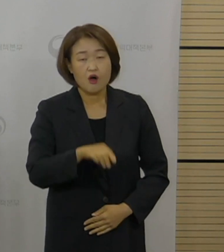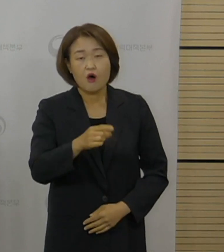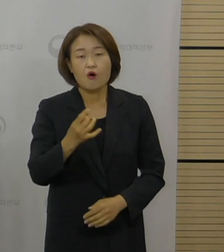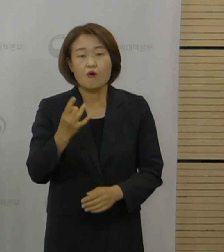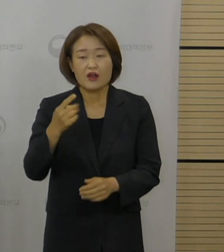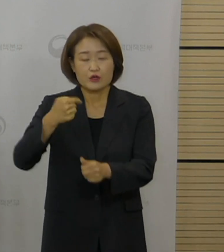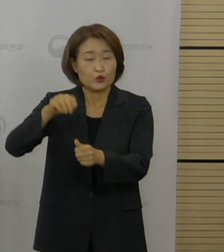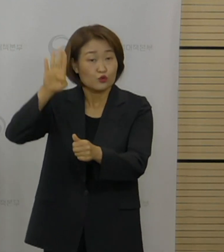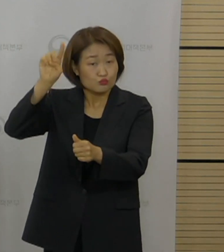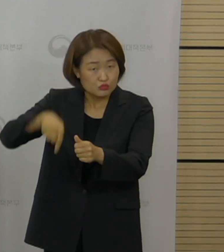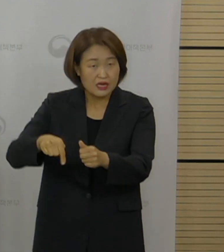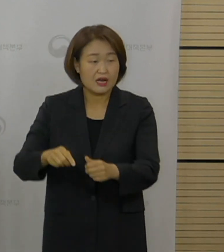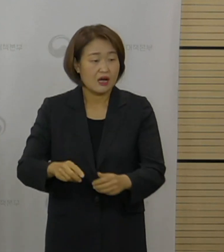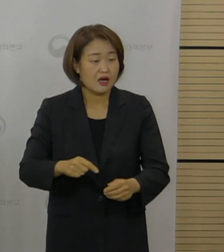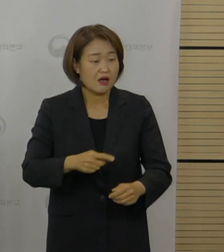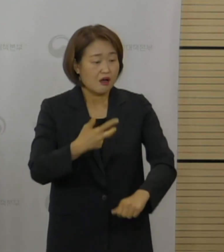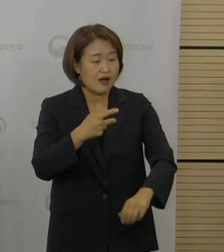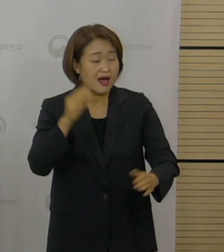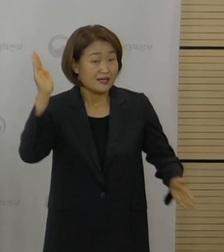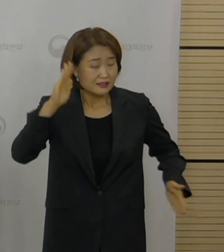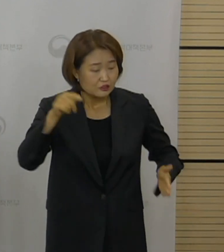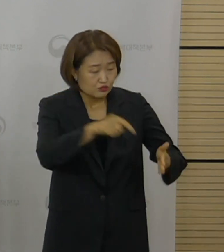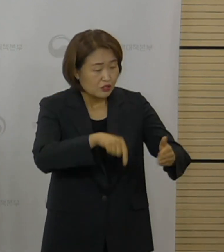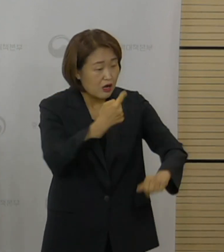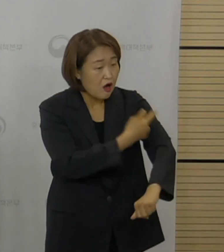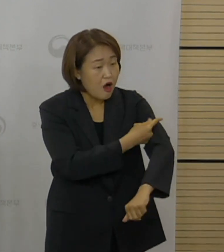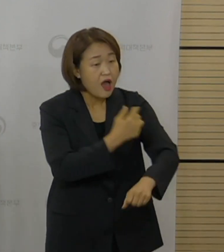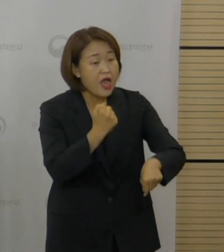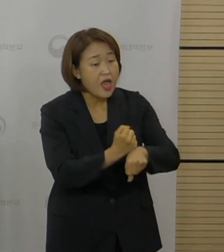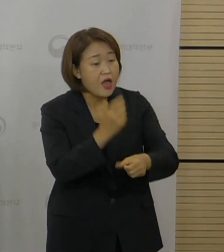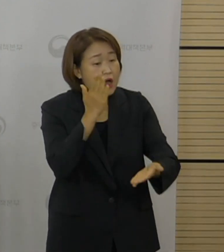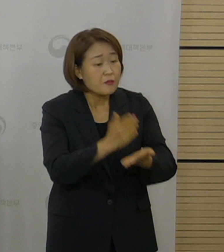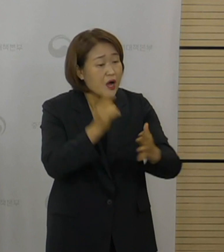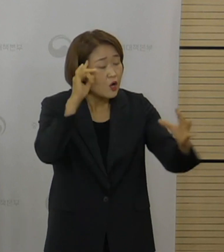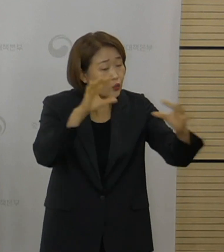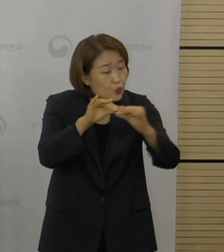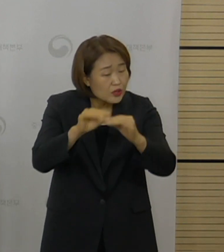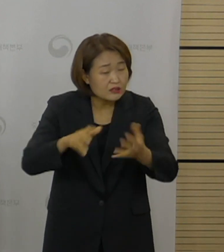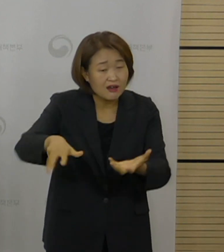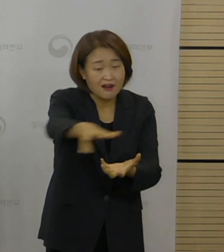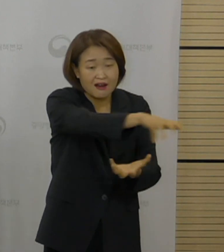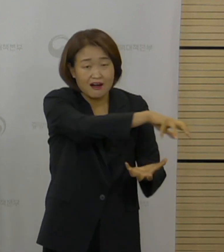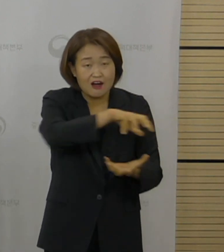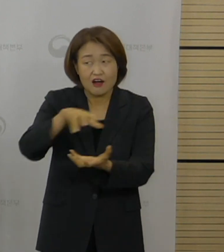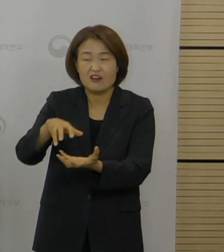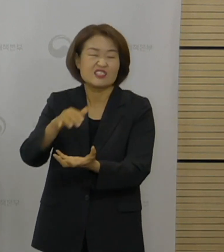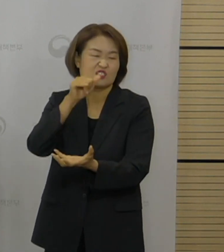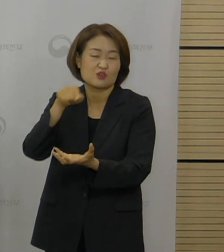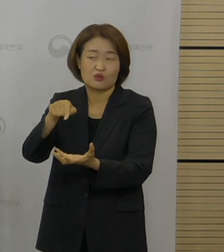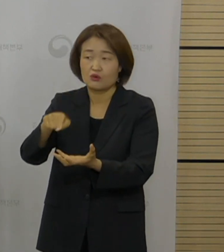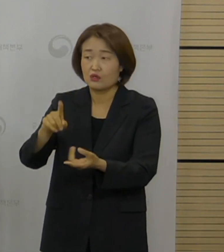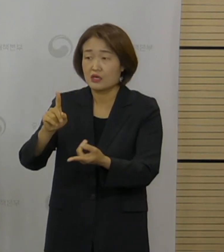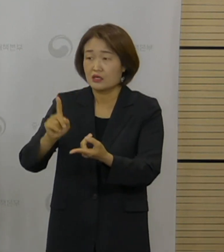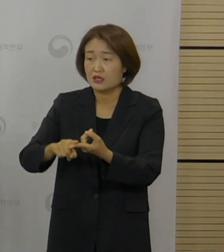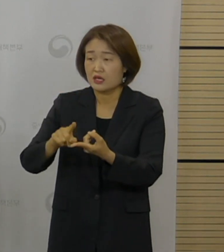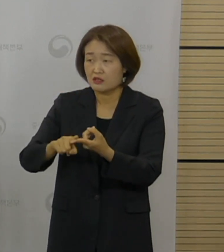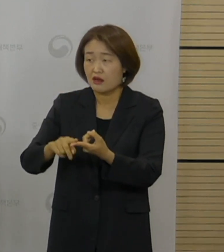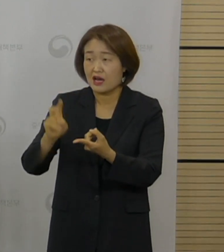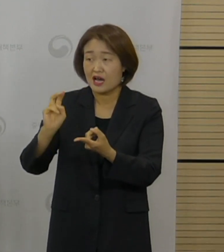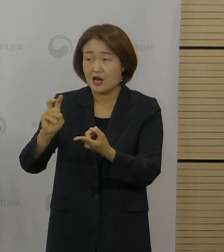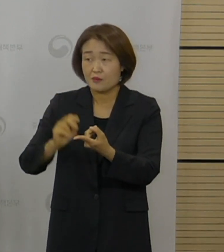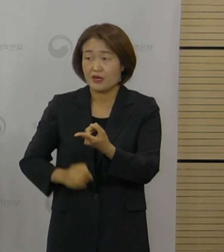데드라인이 다음 주 수요일이라고 하는데 아까 설명을 종합해보면 위험이득 분석 결과 내용 및